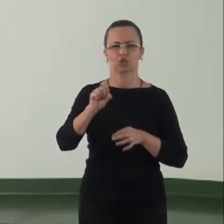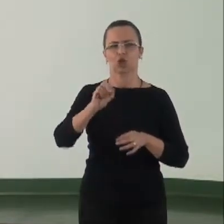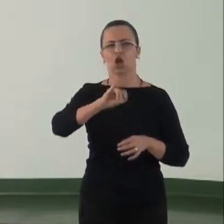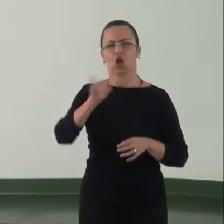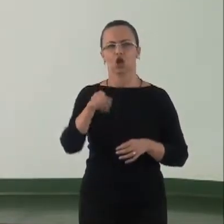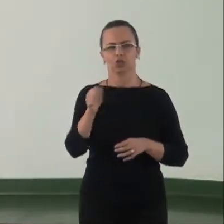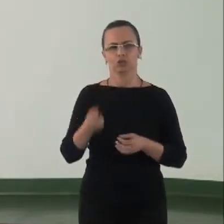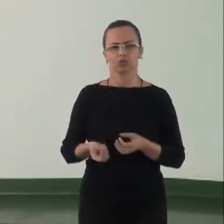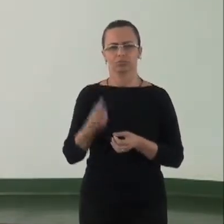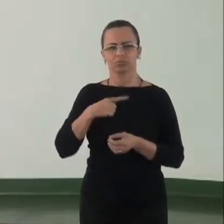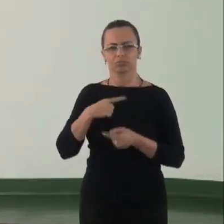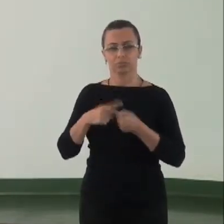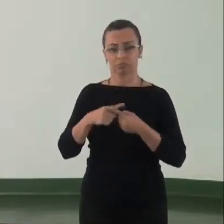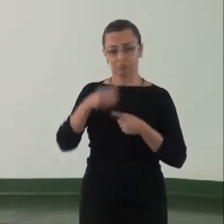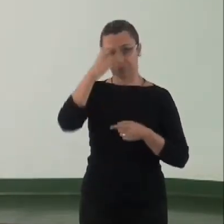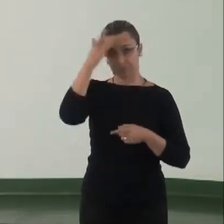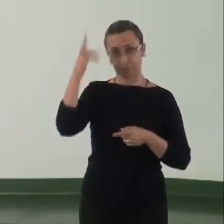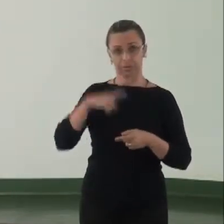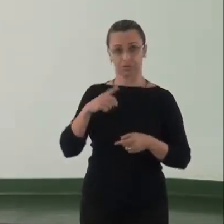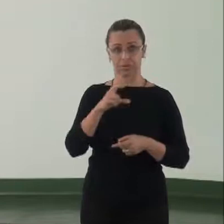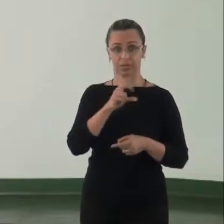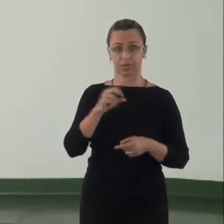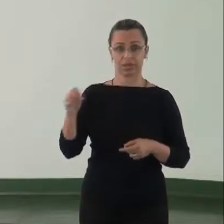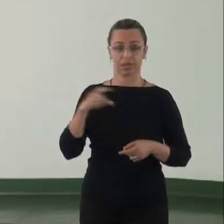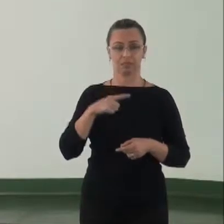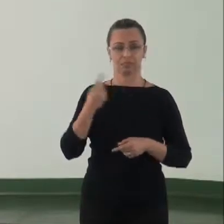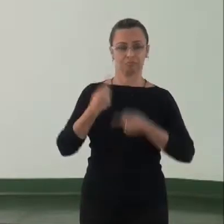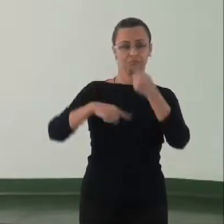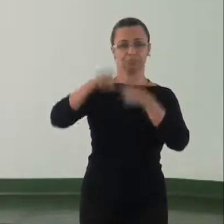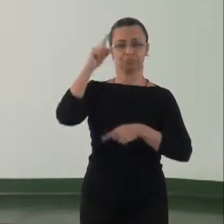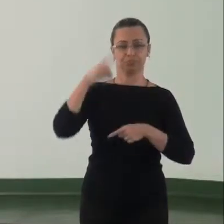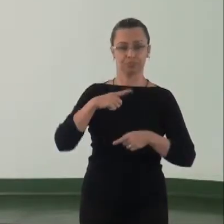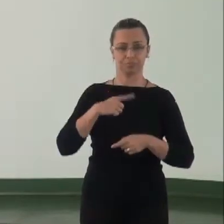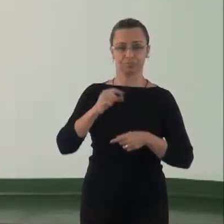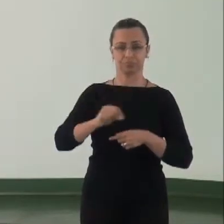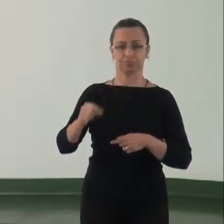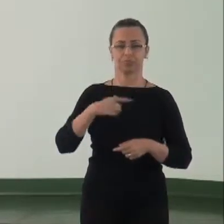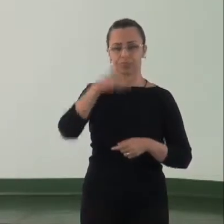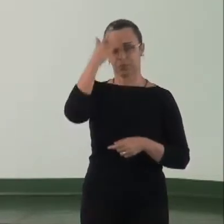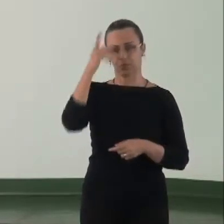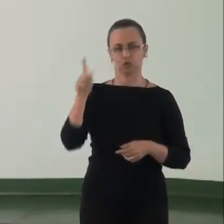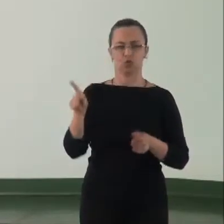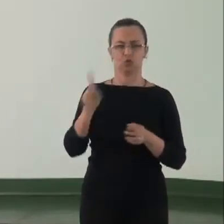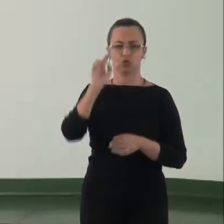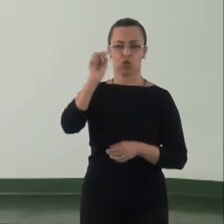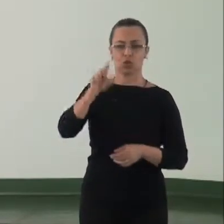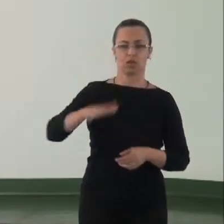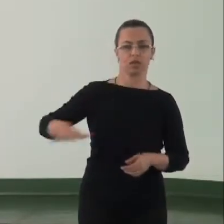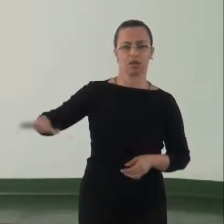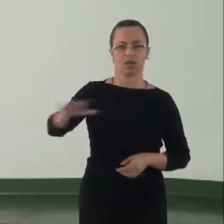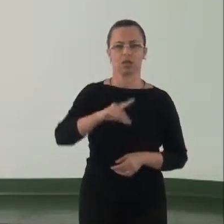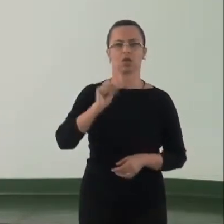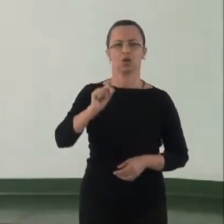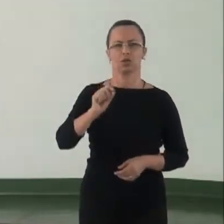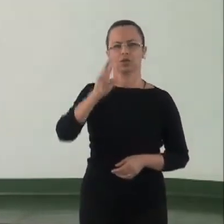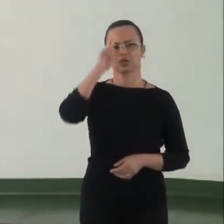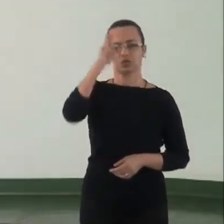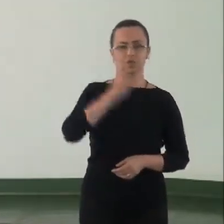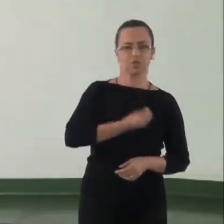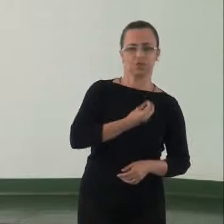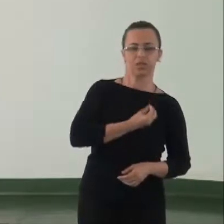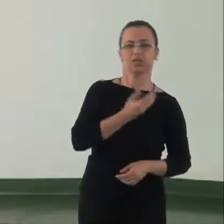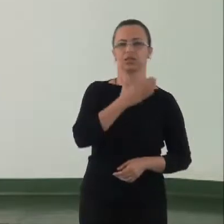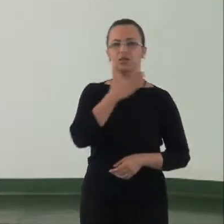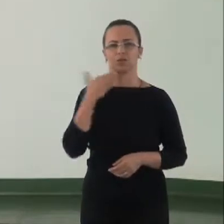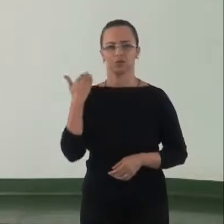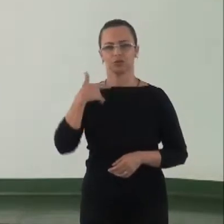hectares, quando um agricultor com 500 hectares é um agricultor bem sucedido. Um proprietário de uma área desse tamanho é senhor de vida e morte de todos os